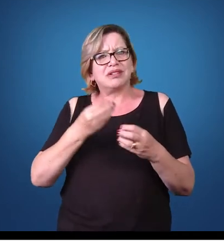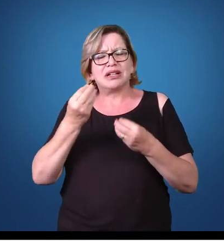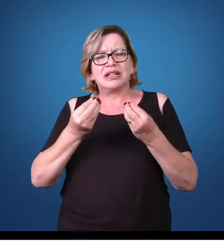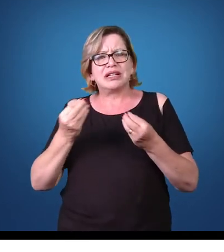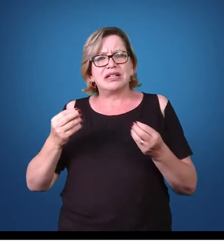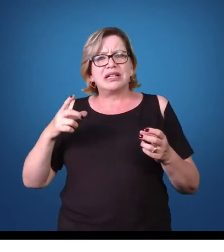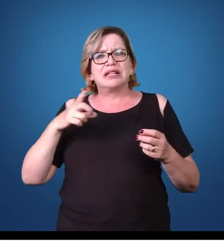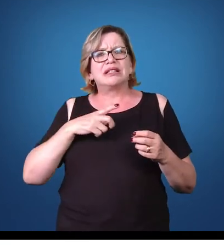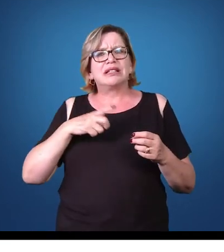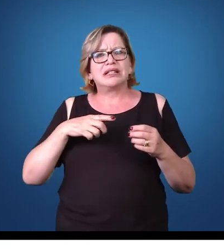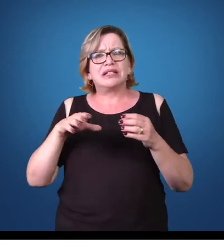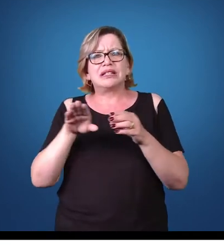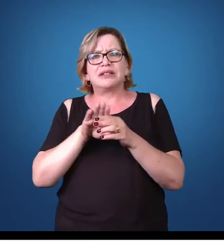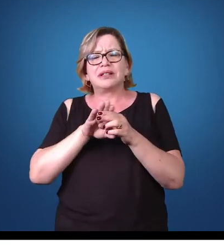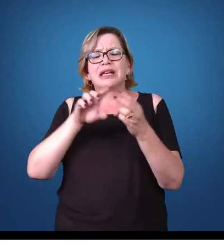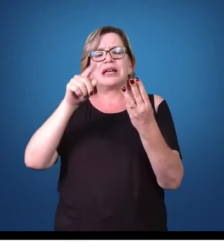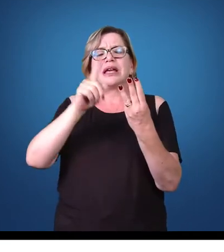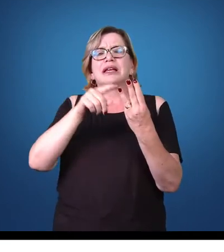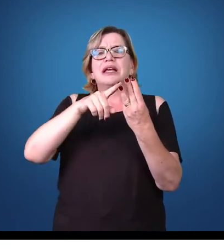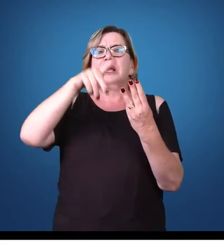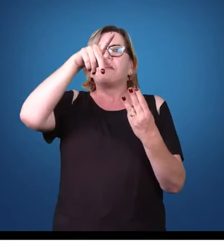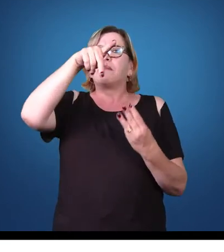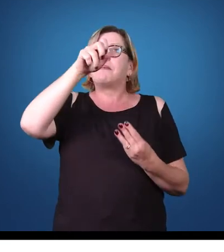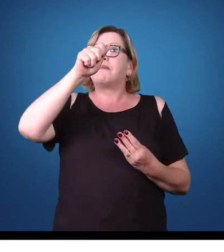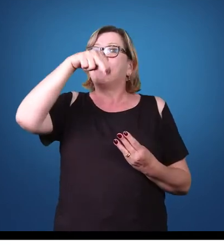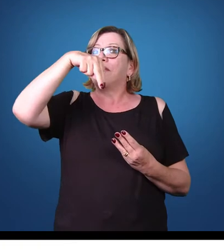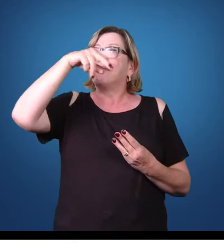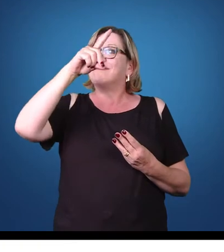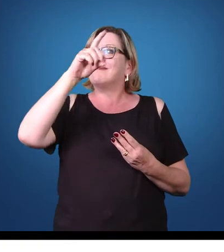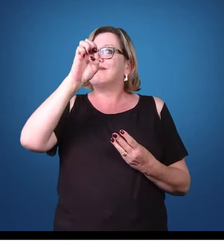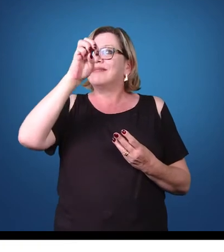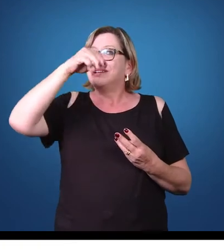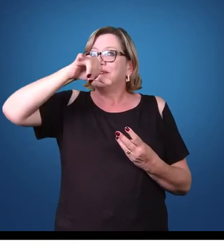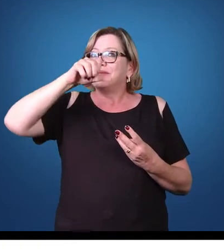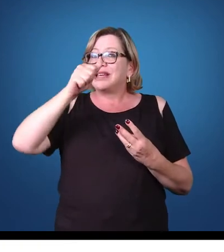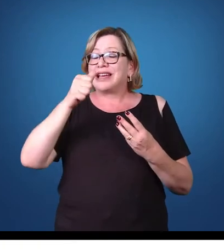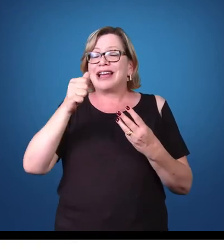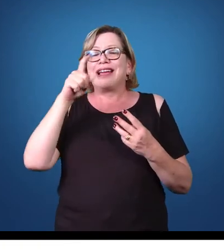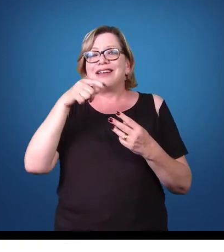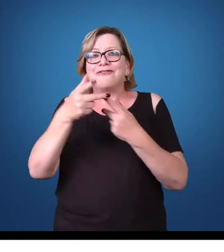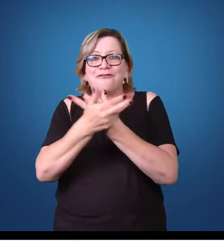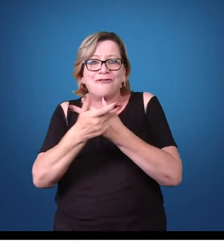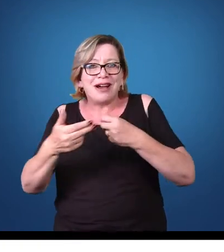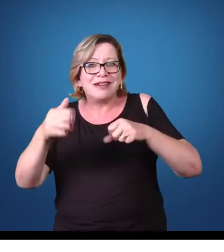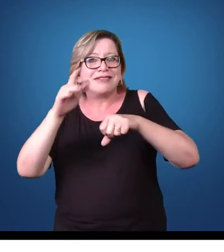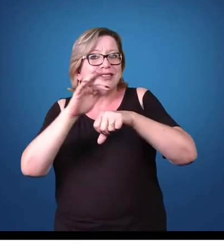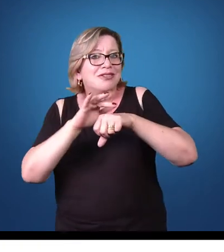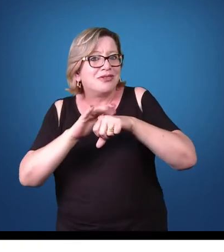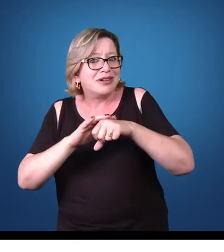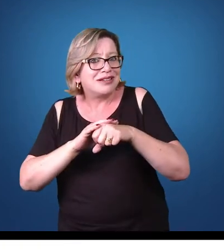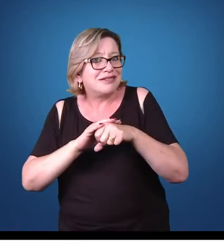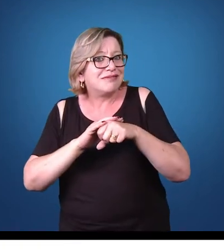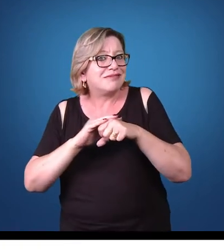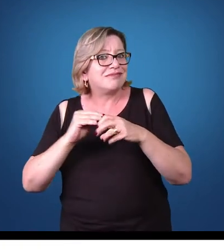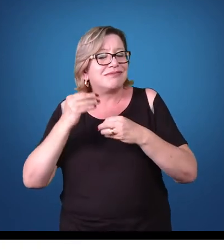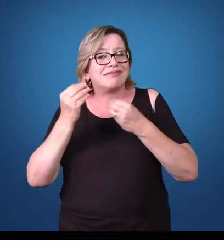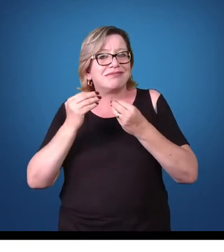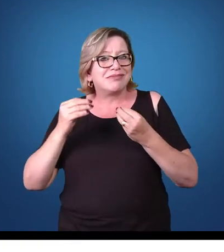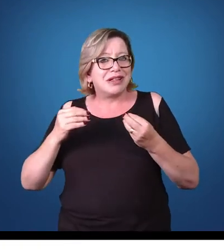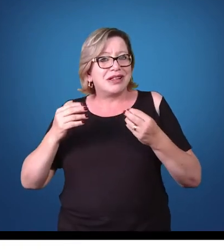E existem também as pandemias. Pandemias são várias epidemias por conta de um mesmo